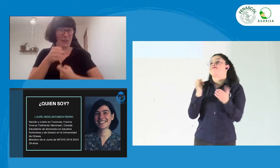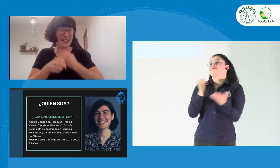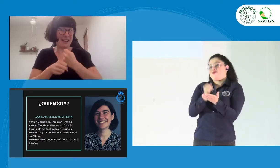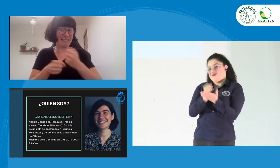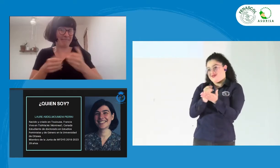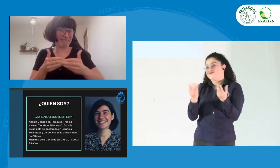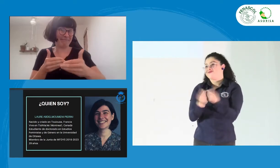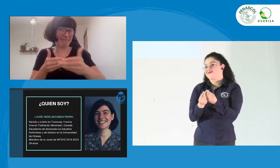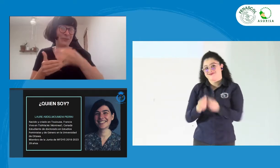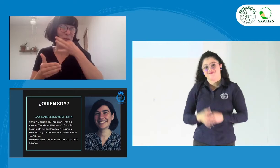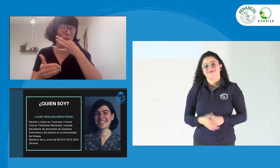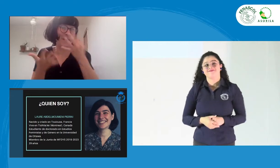WFD.